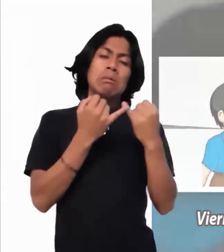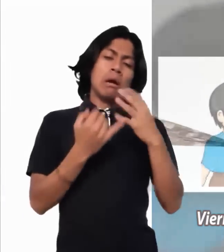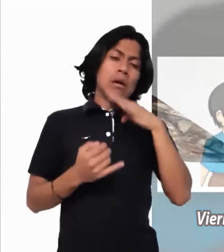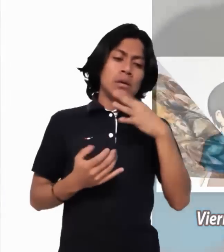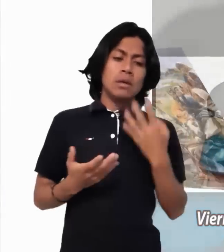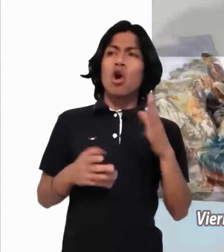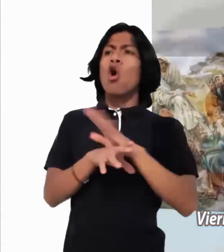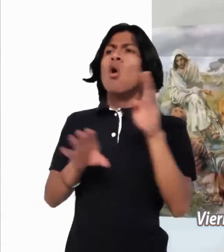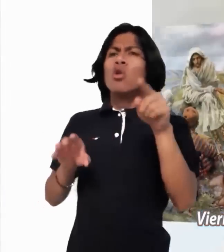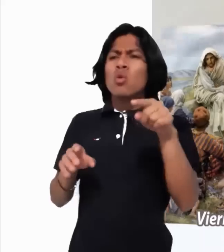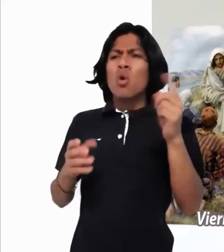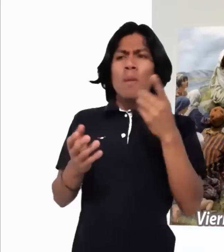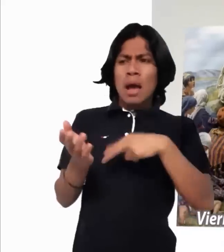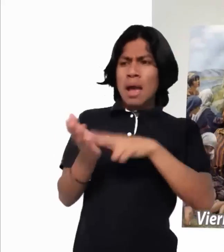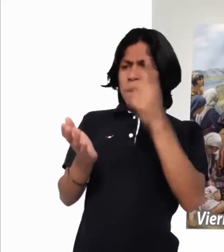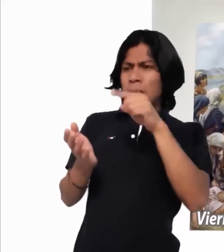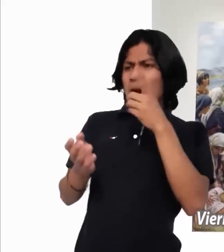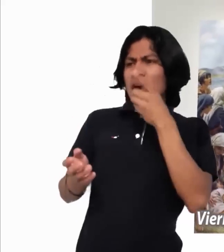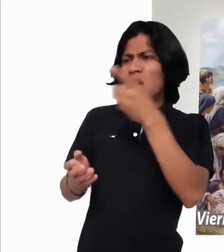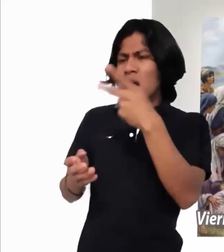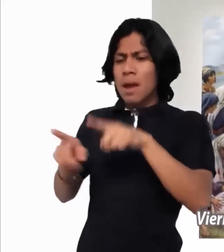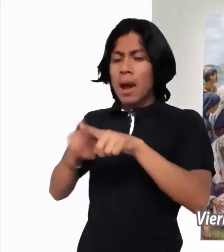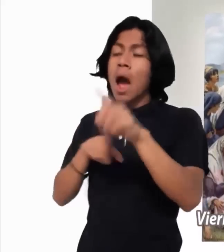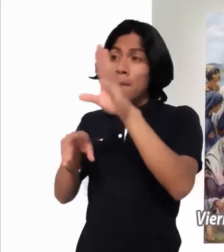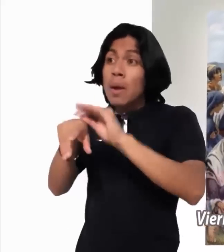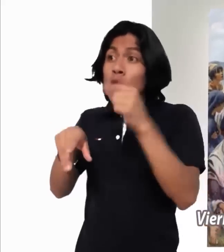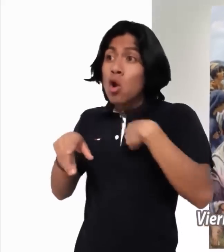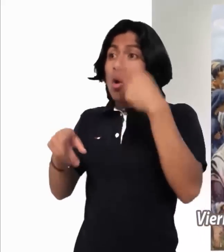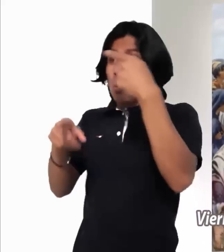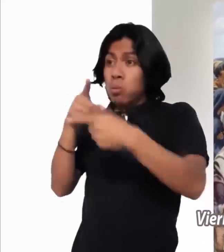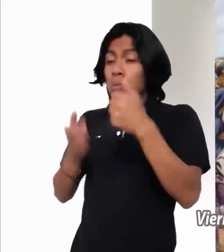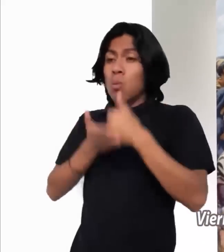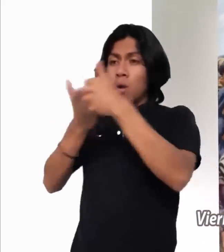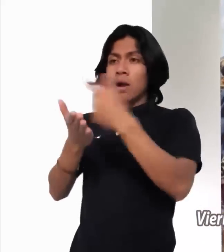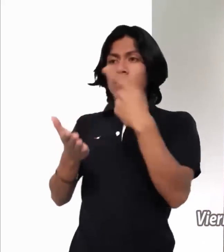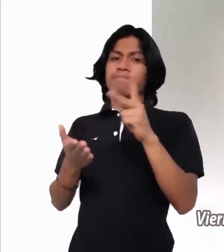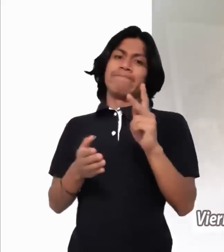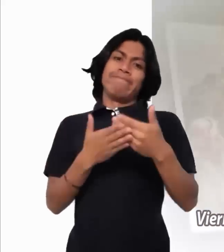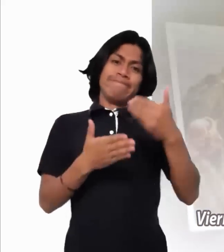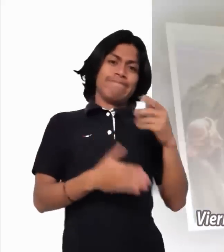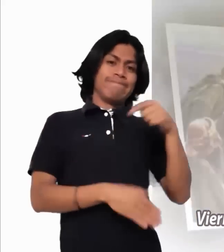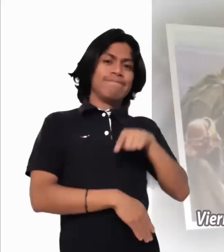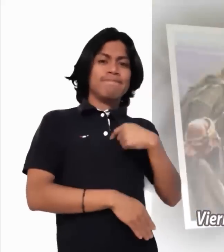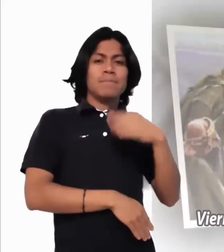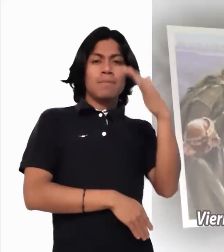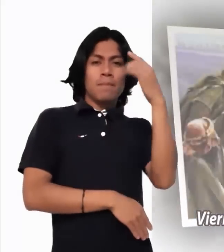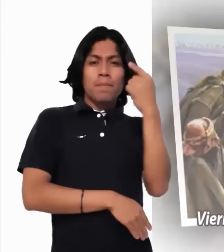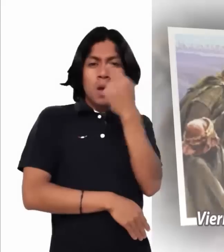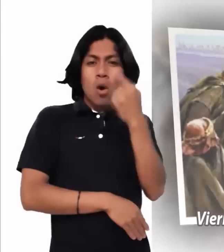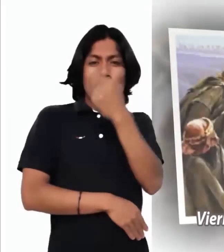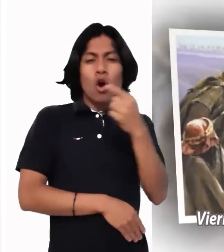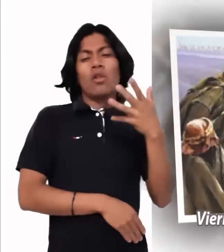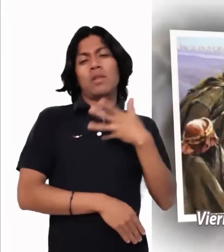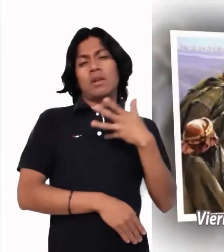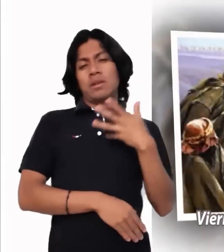si no adviertes la viga que llevas en el tuyo? Hipócrita, saca primero la viga que llevas en tu